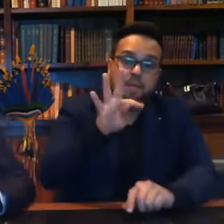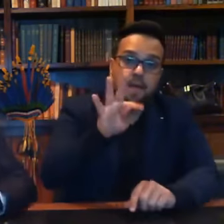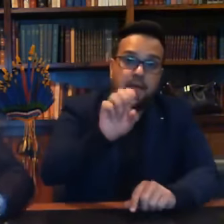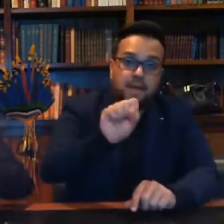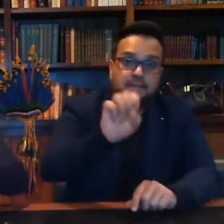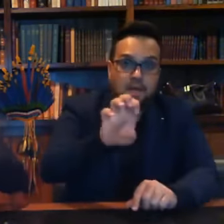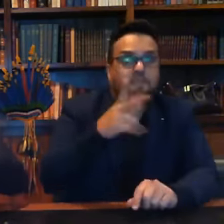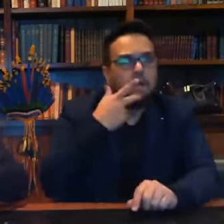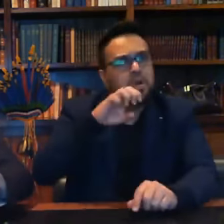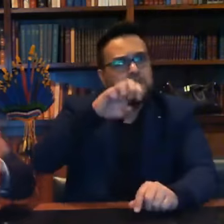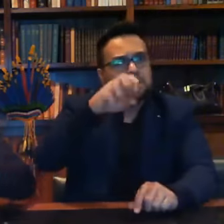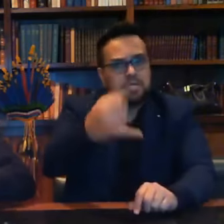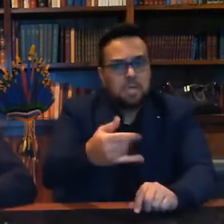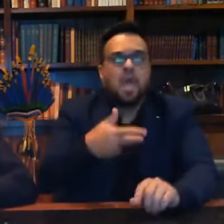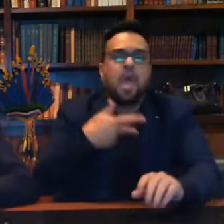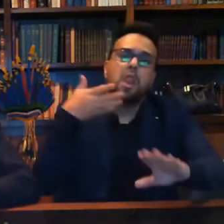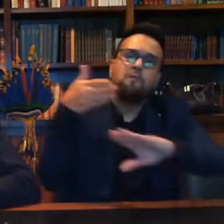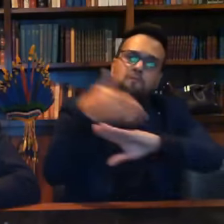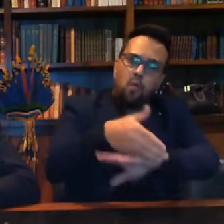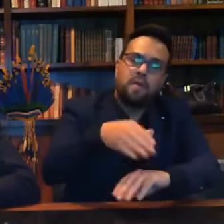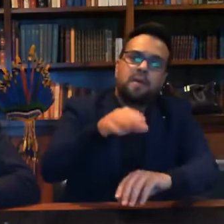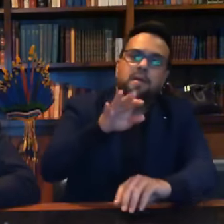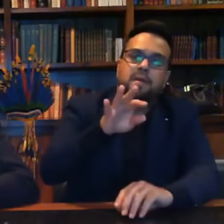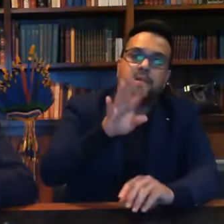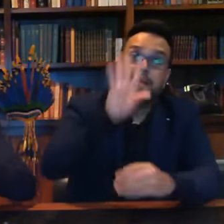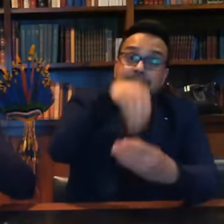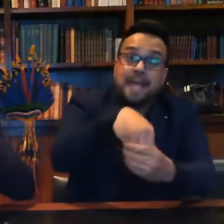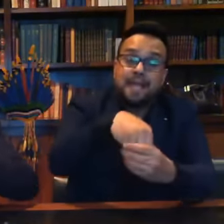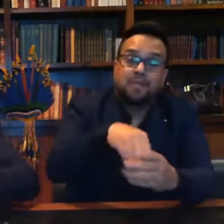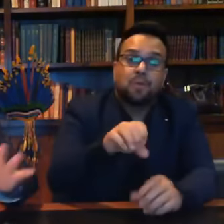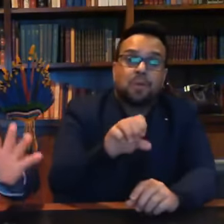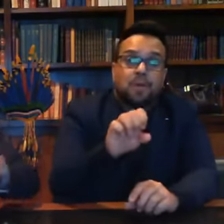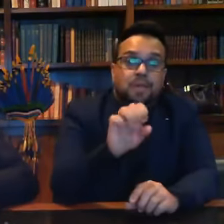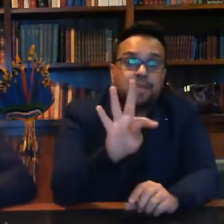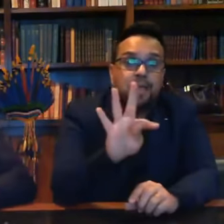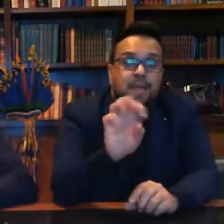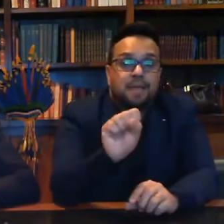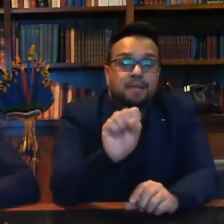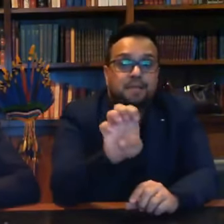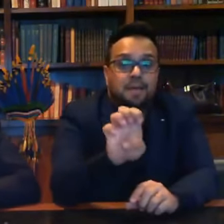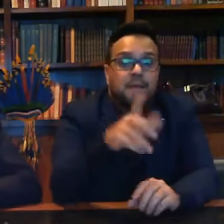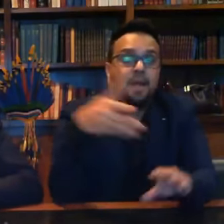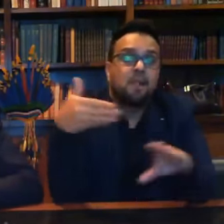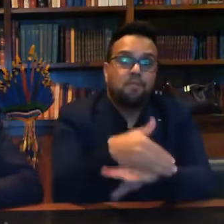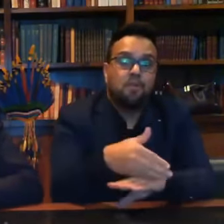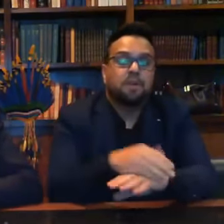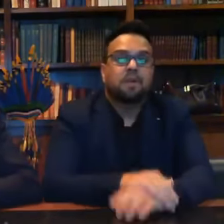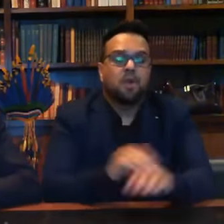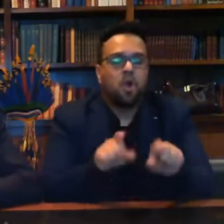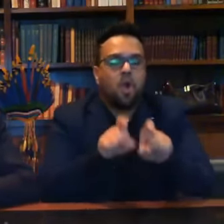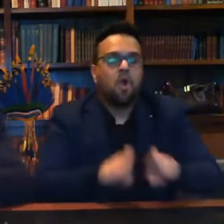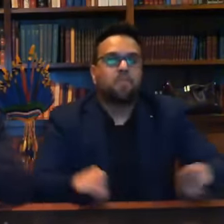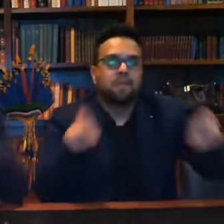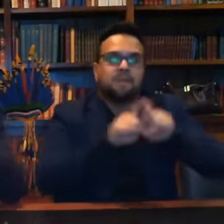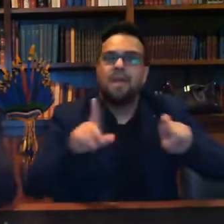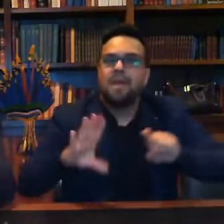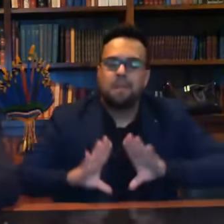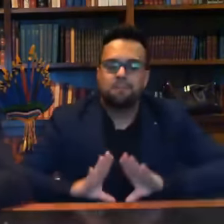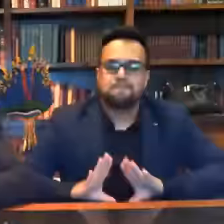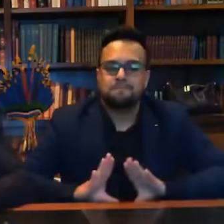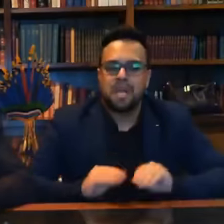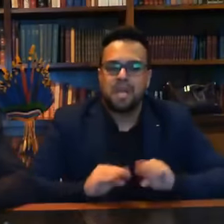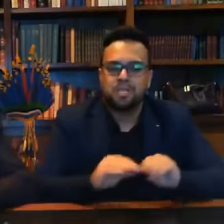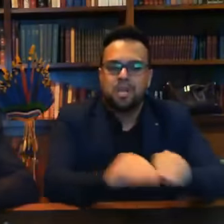sim, ele passeou dentro do coração dos computadores do TSE, que